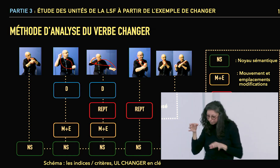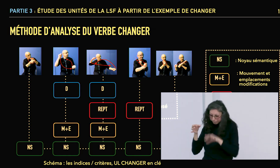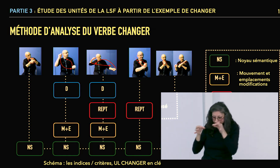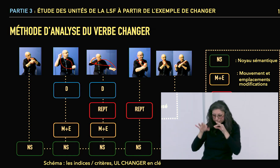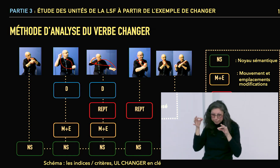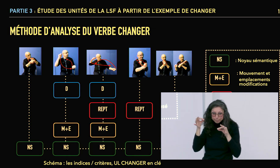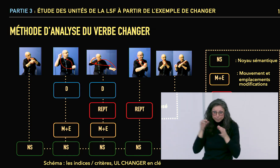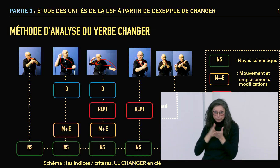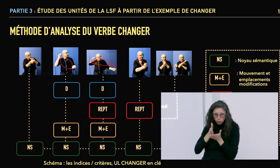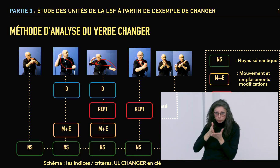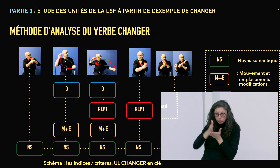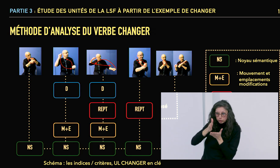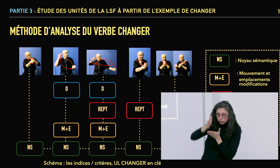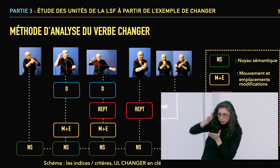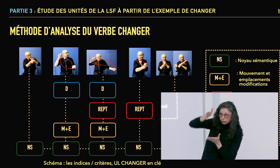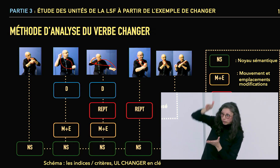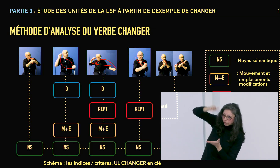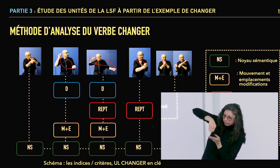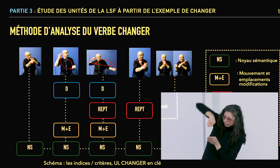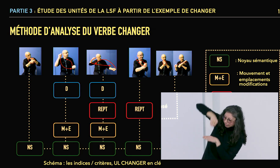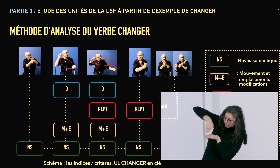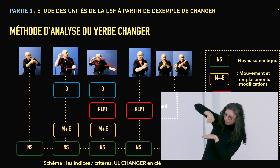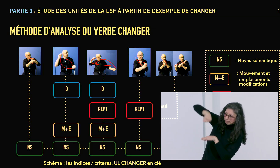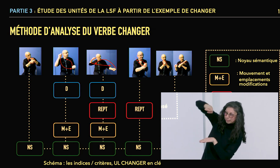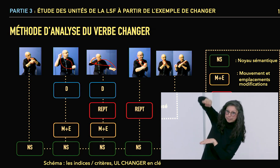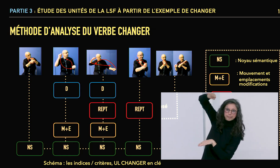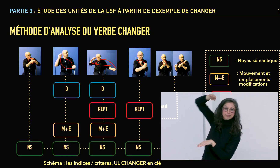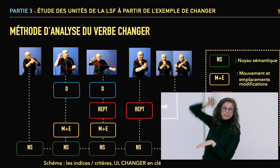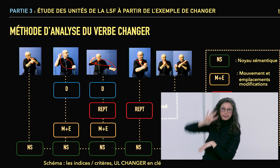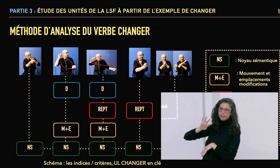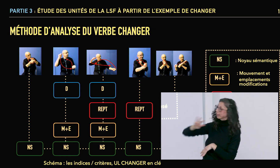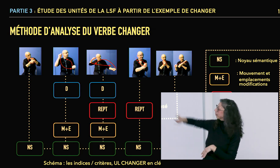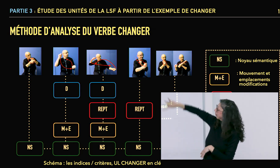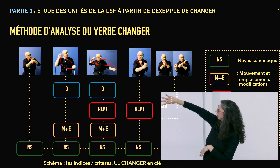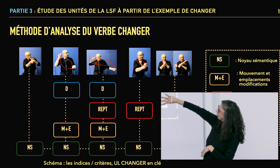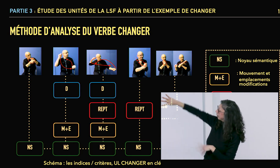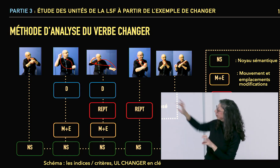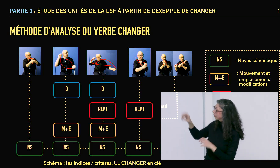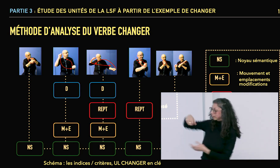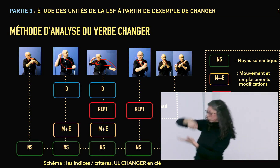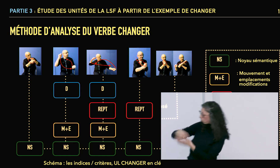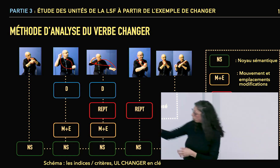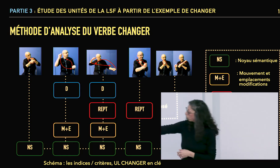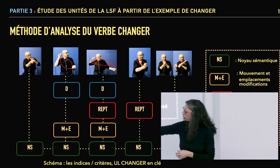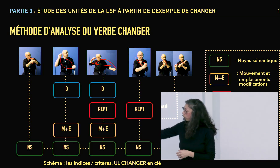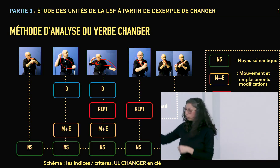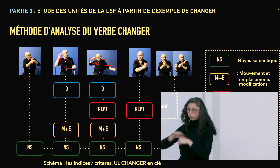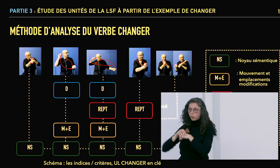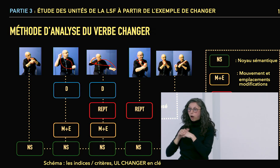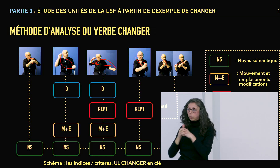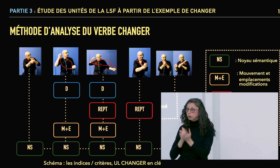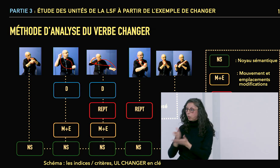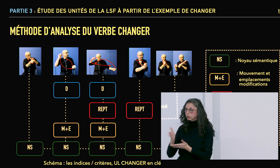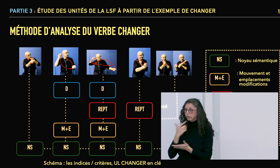atomes que je repérais au travers de mon corpus pour essayer de trouver différentes strates.